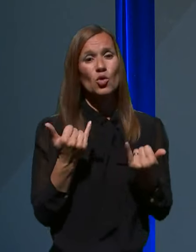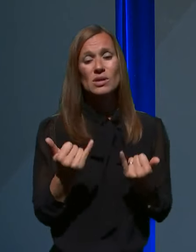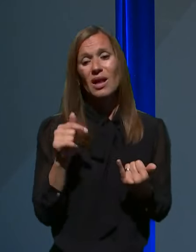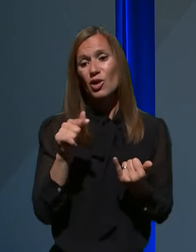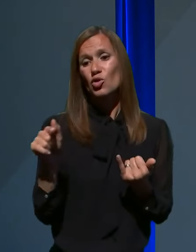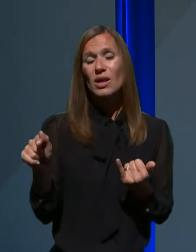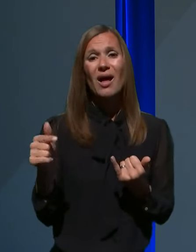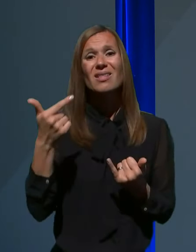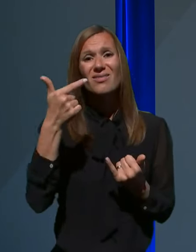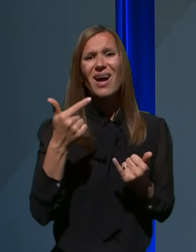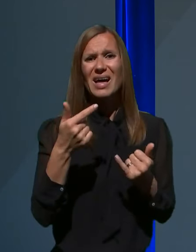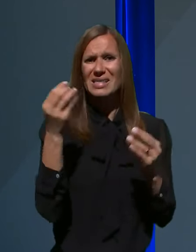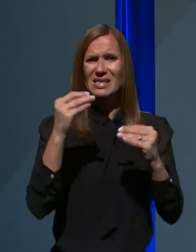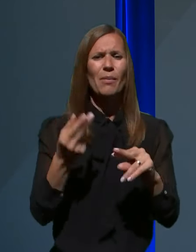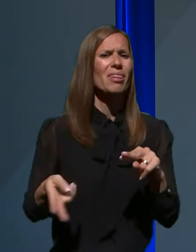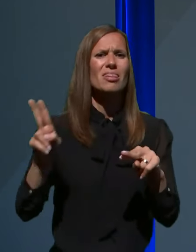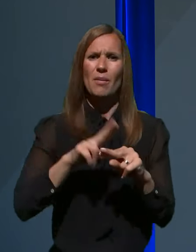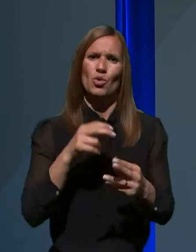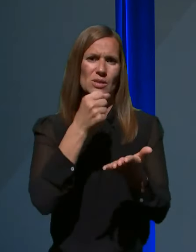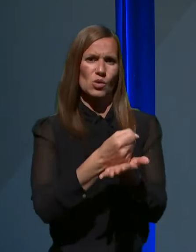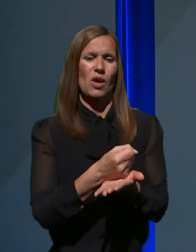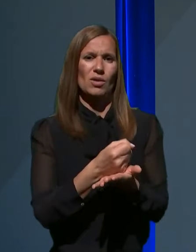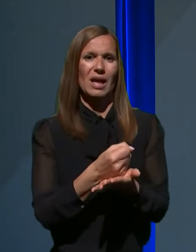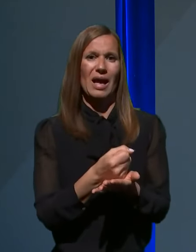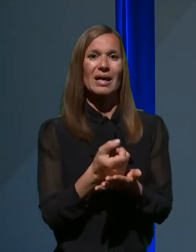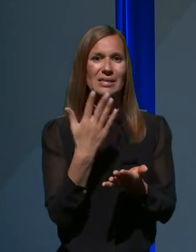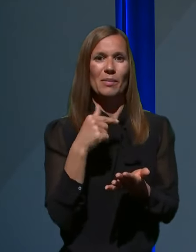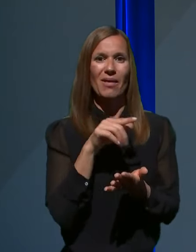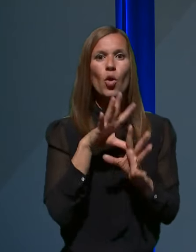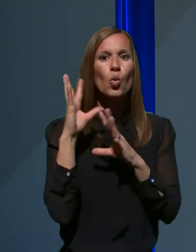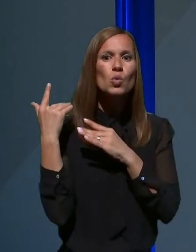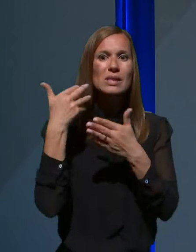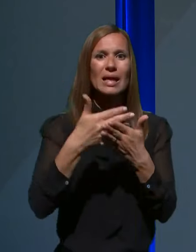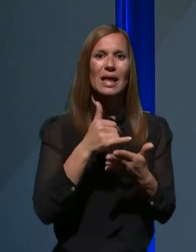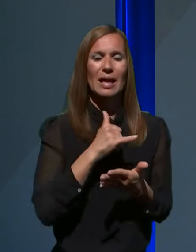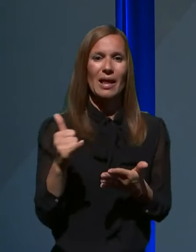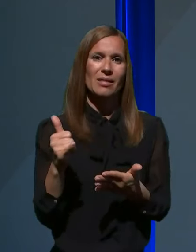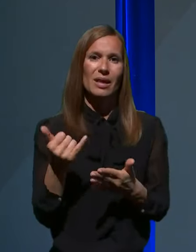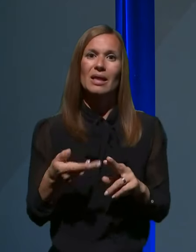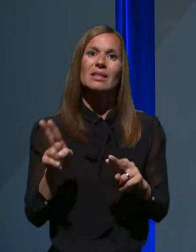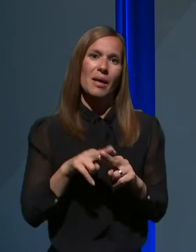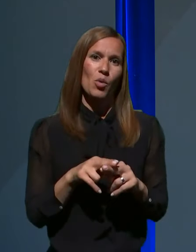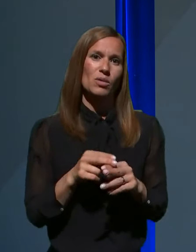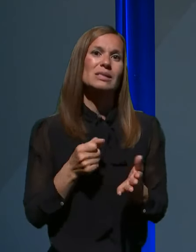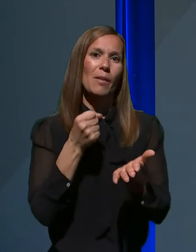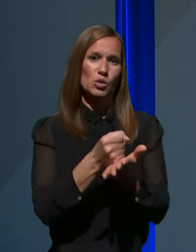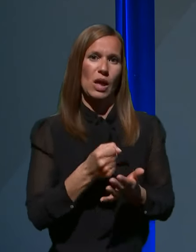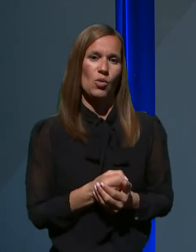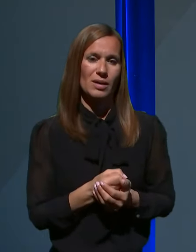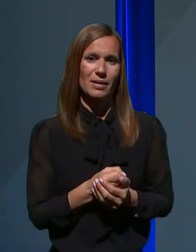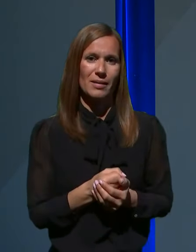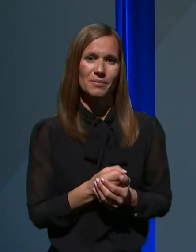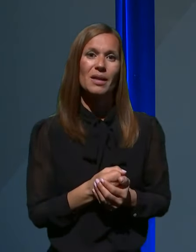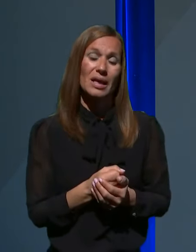dva sistema, ki sta bila v vseh teh letih na nek način dokaj zapostavljena in tu zdaj sveda lovimo